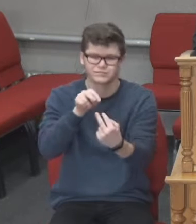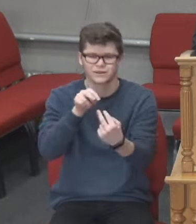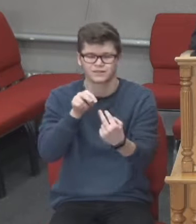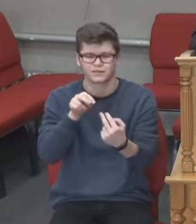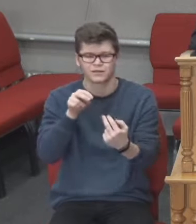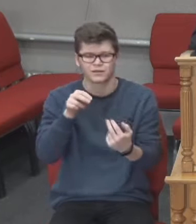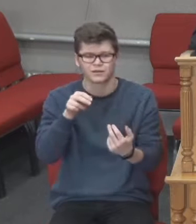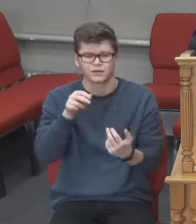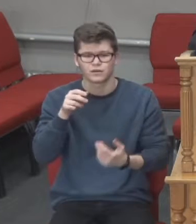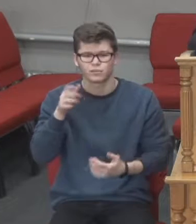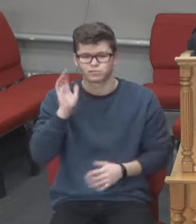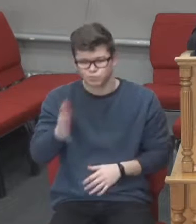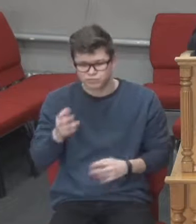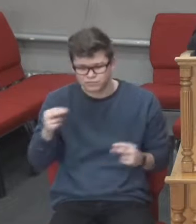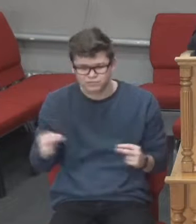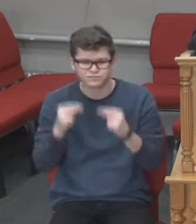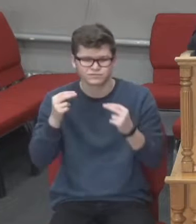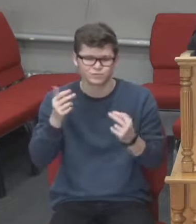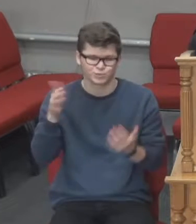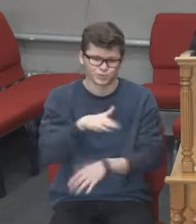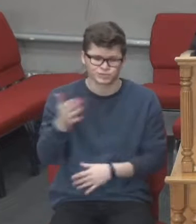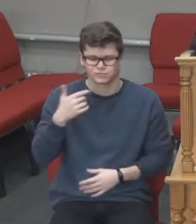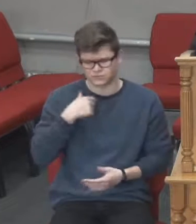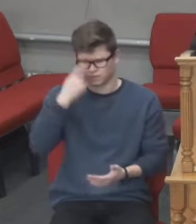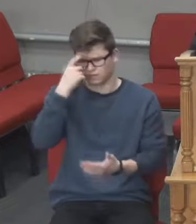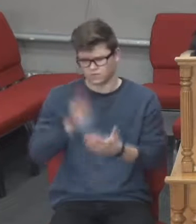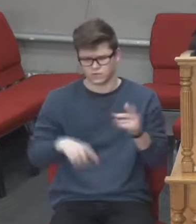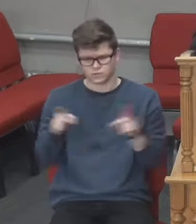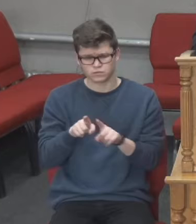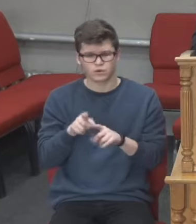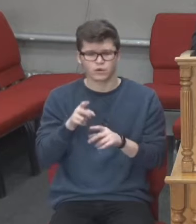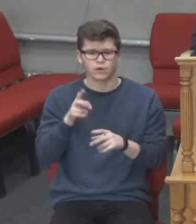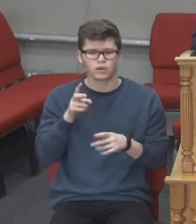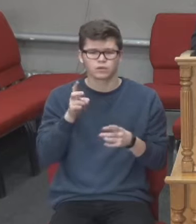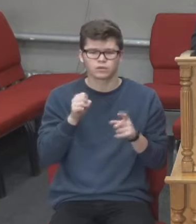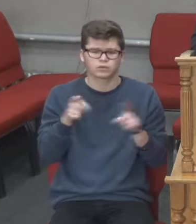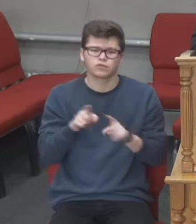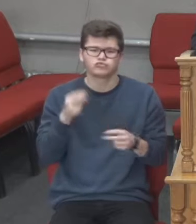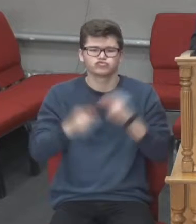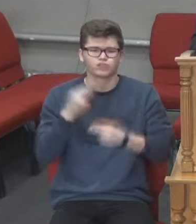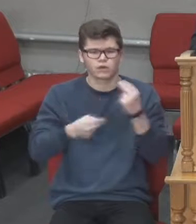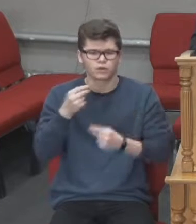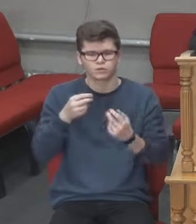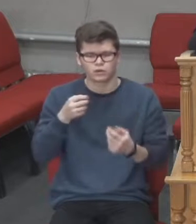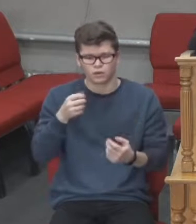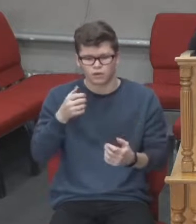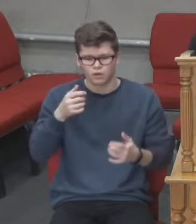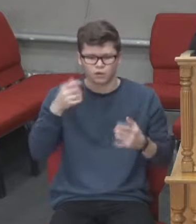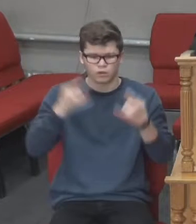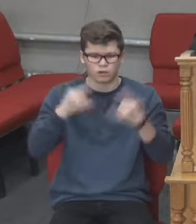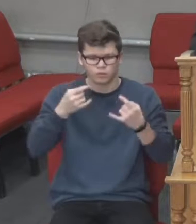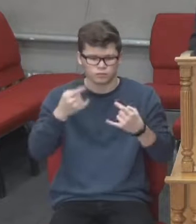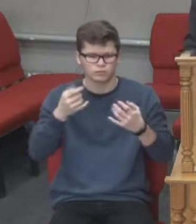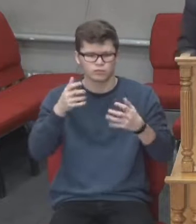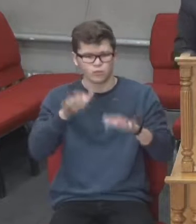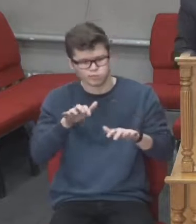дивлячись один одному в очі, не через монітори, а так,